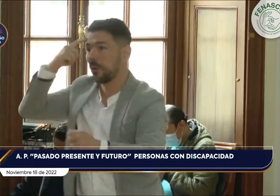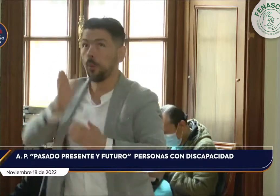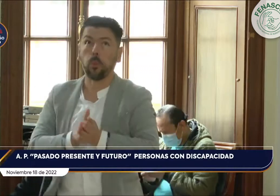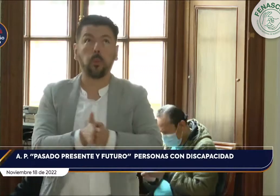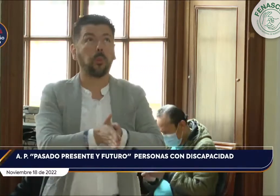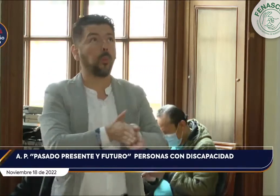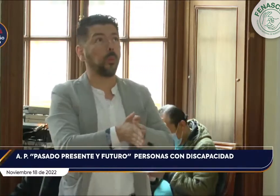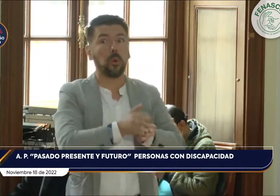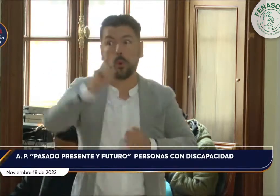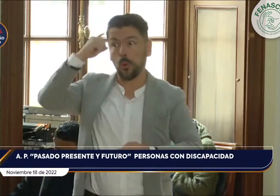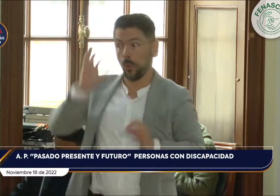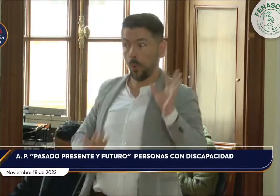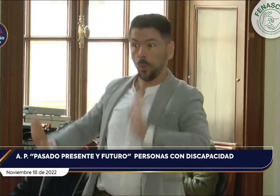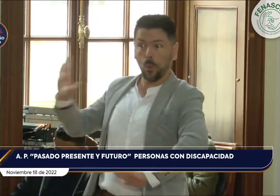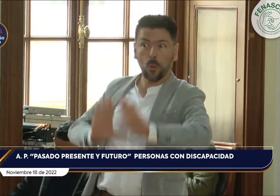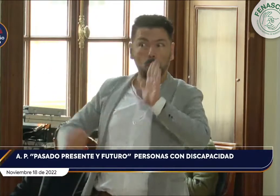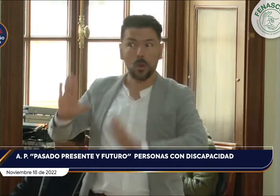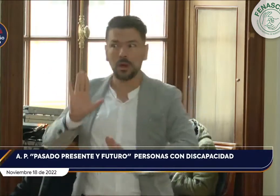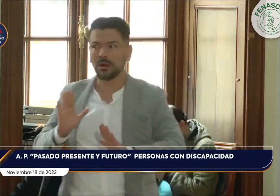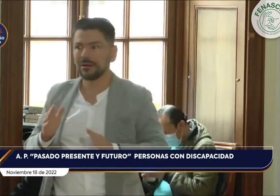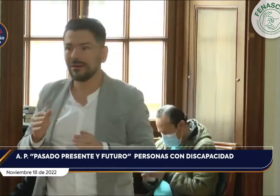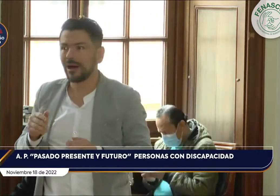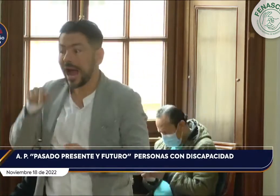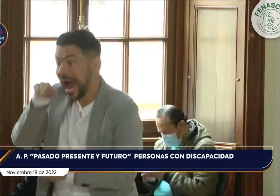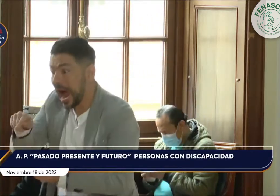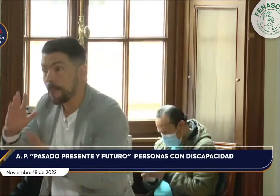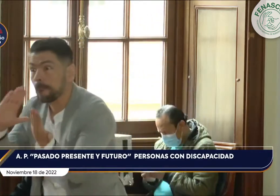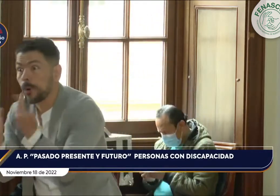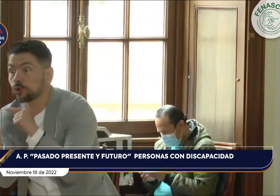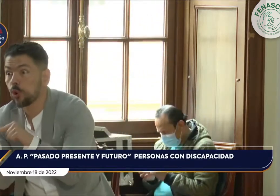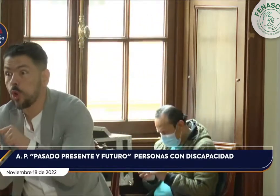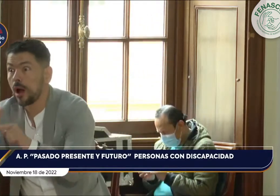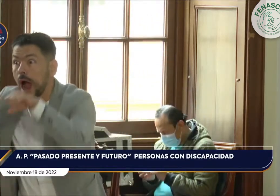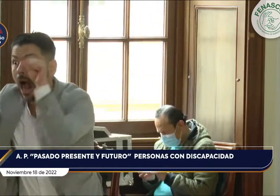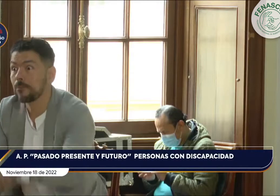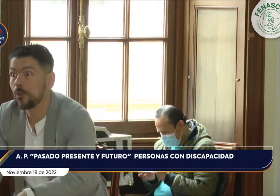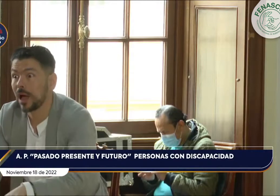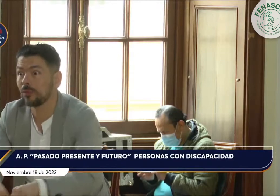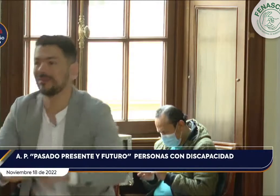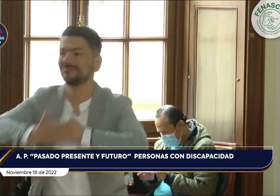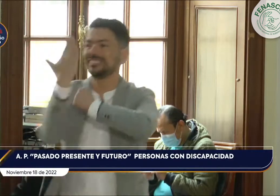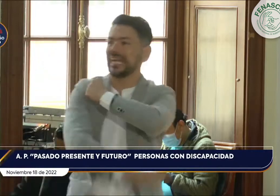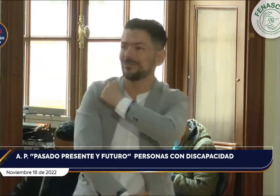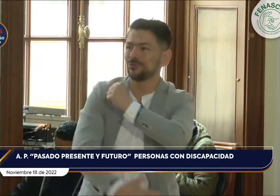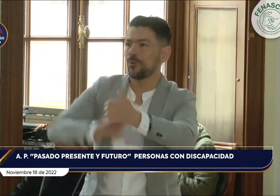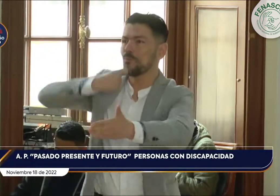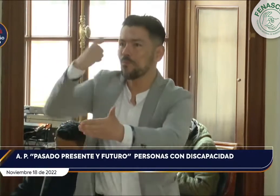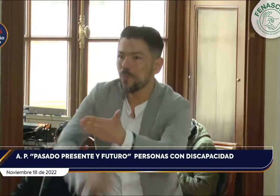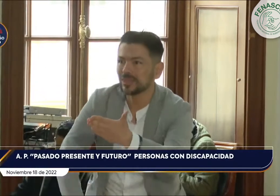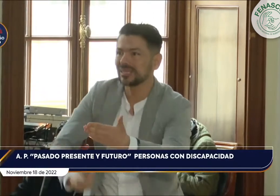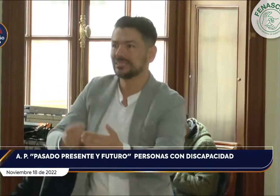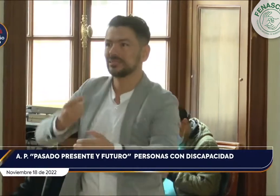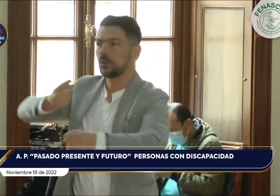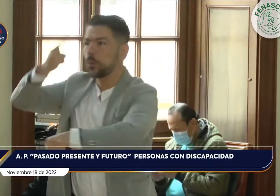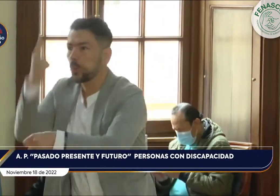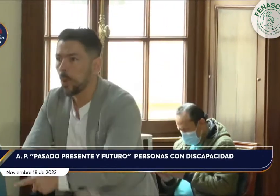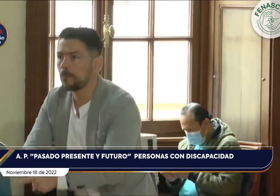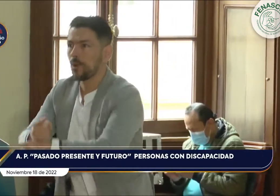ustedes han mencionado, donde el gobierno no ha tenido respuesta eficiente, que el protocolo permite generar sanciones, multas